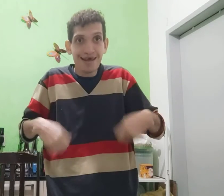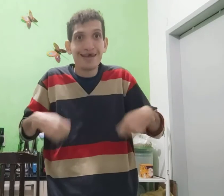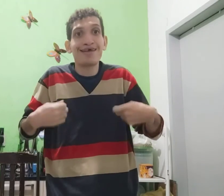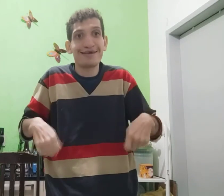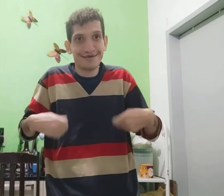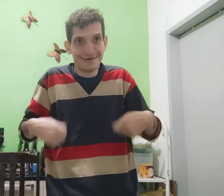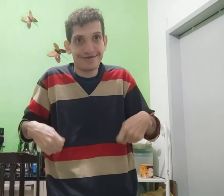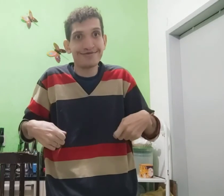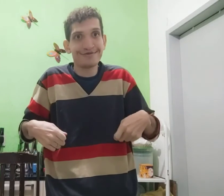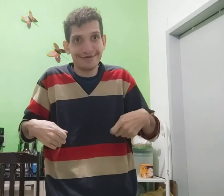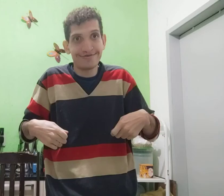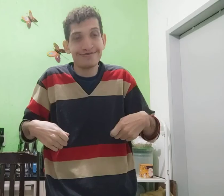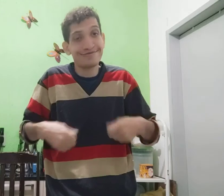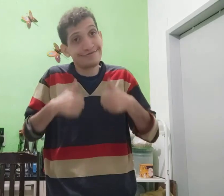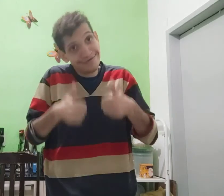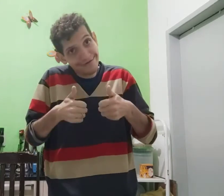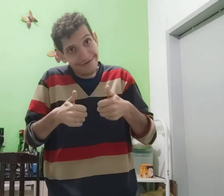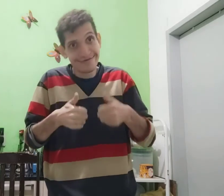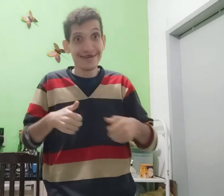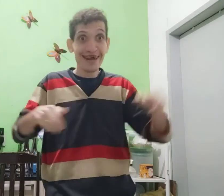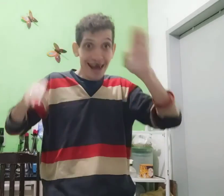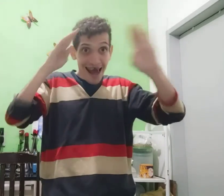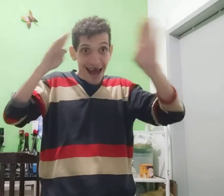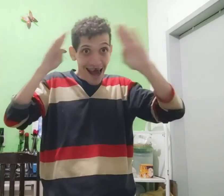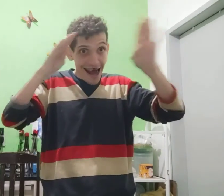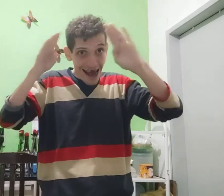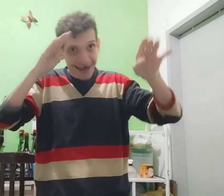precisa. Tá? Vamos!